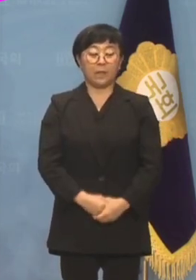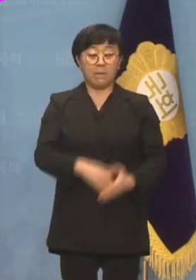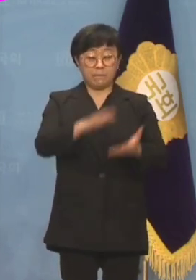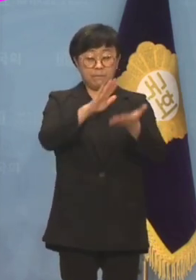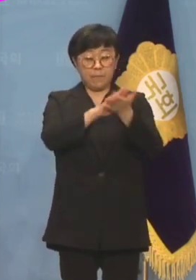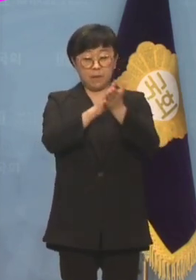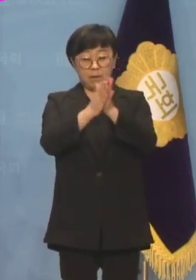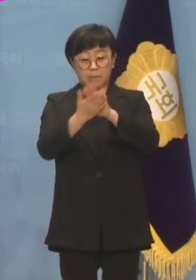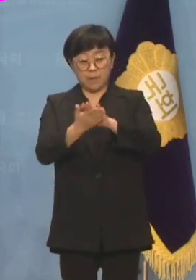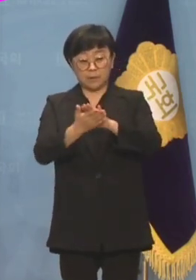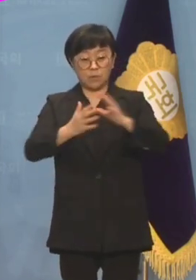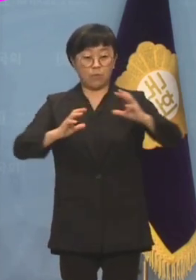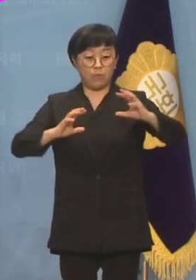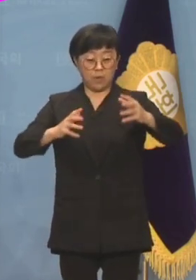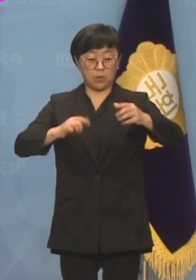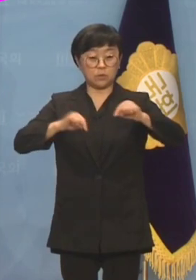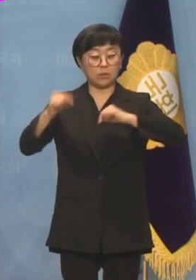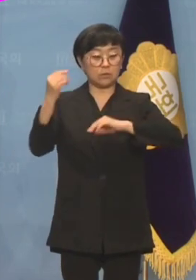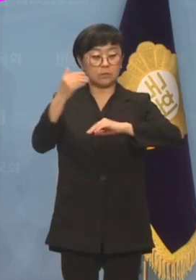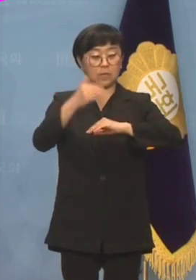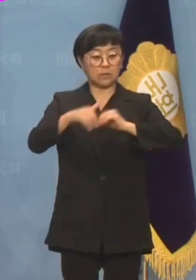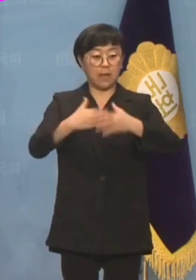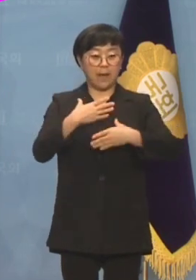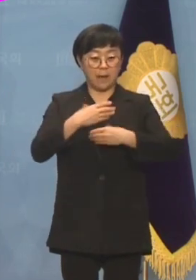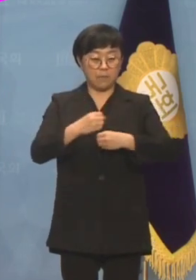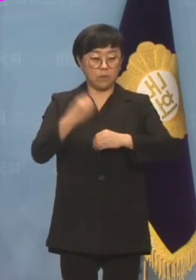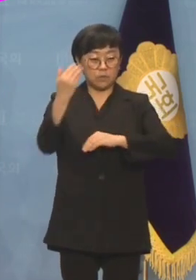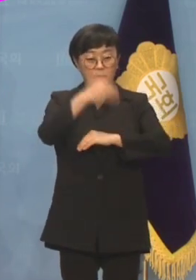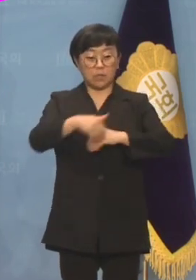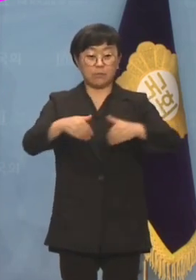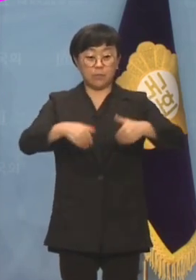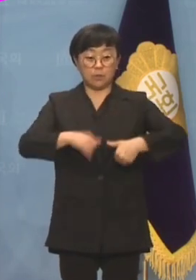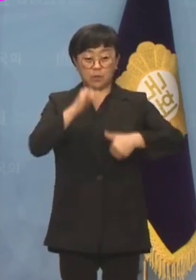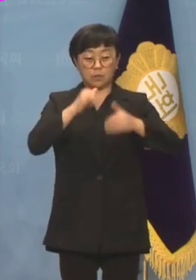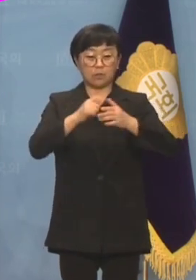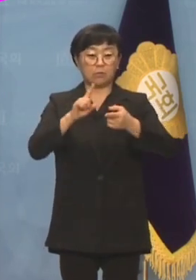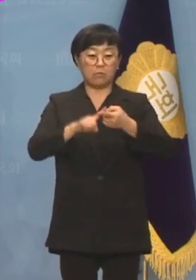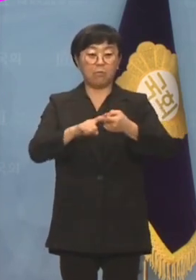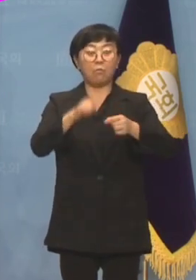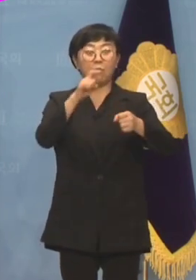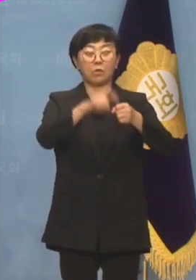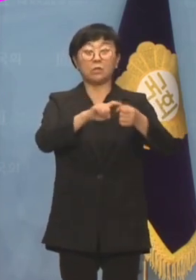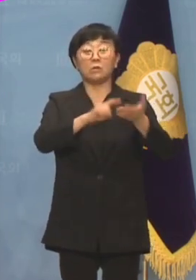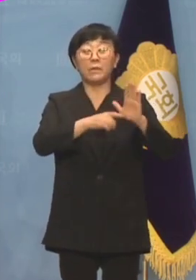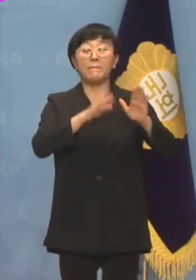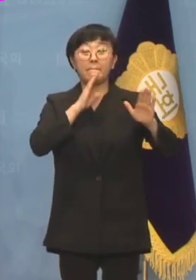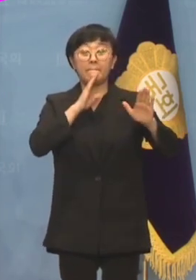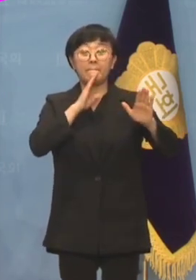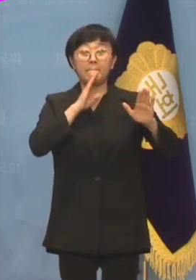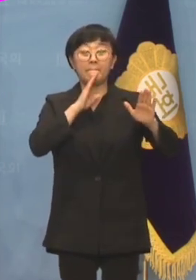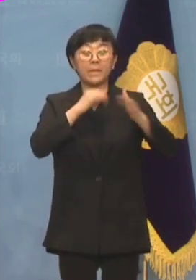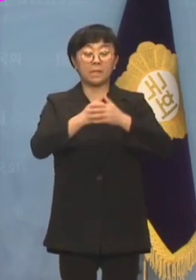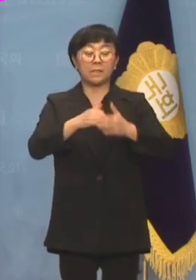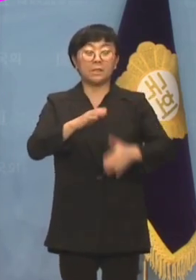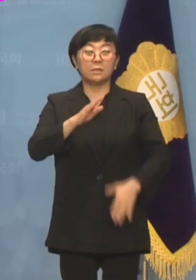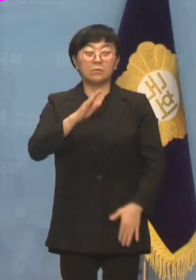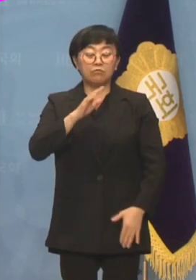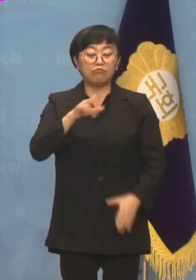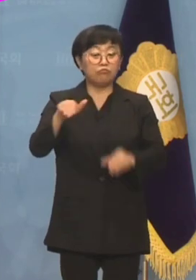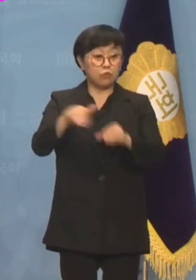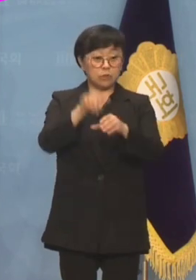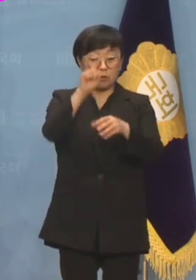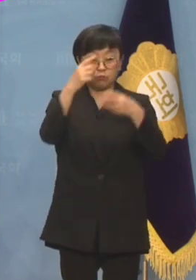급변하는 외교정세 속에서의 외교안보전략이 필요하다는 궁색한 목적을 내세웠지만 정작